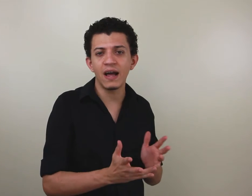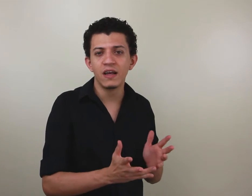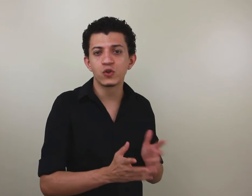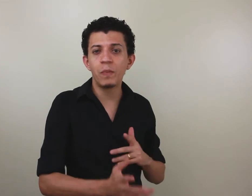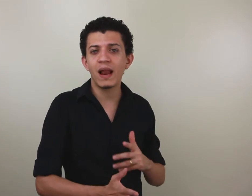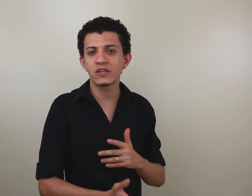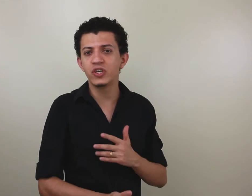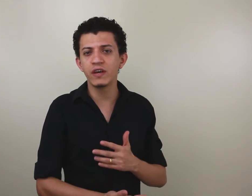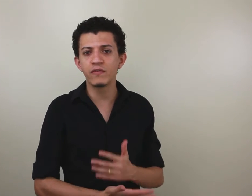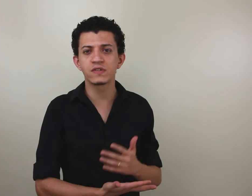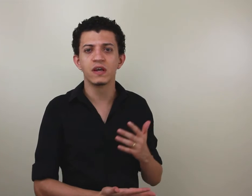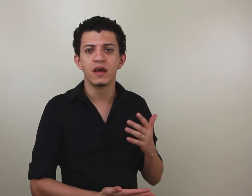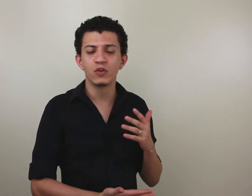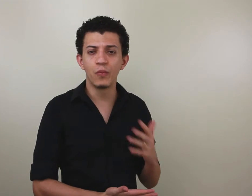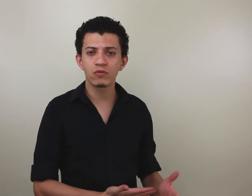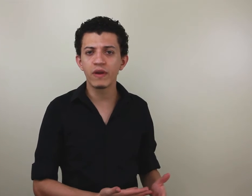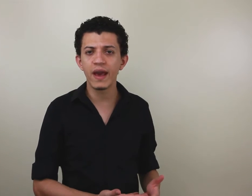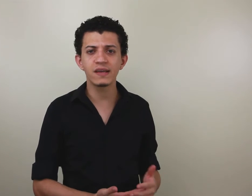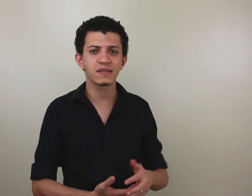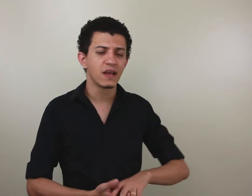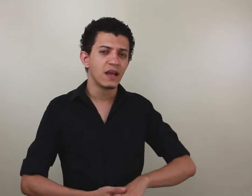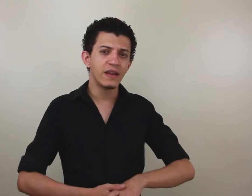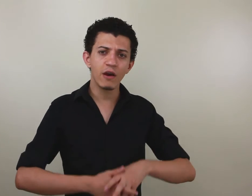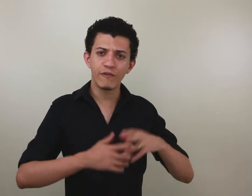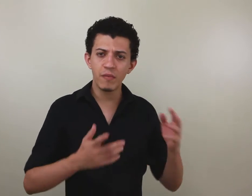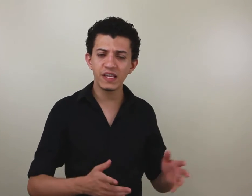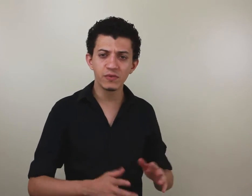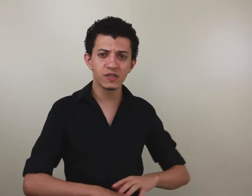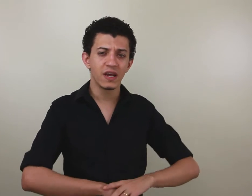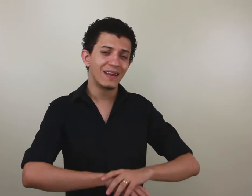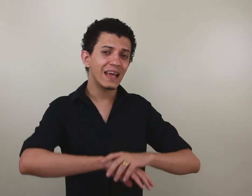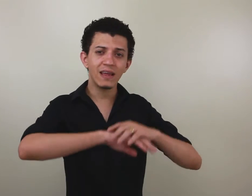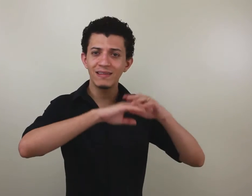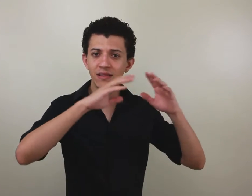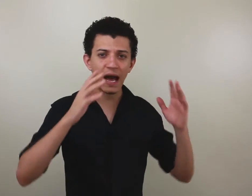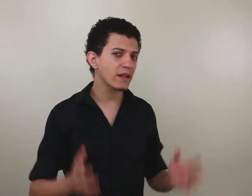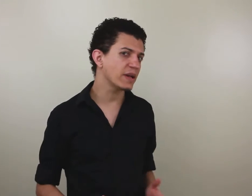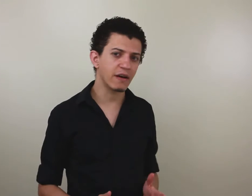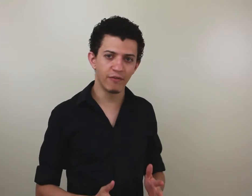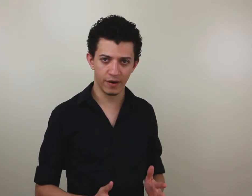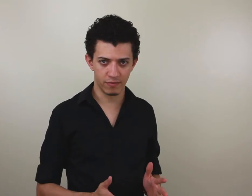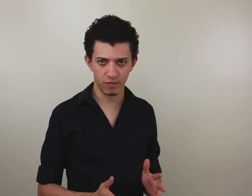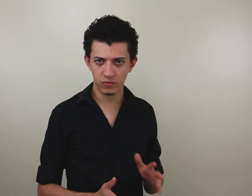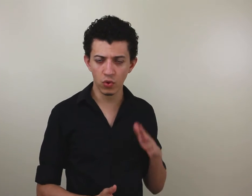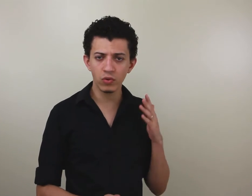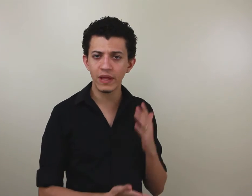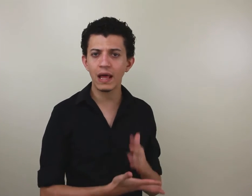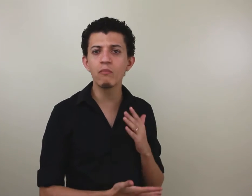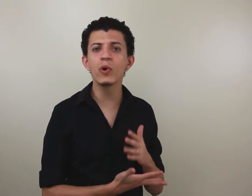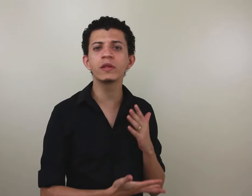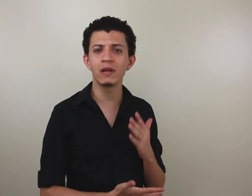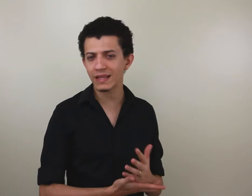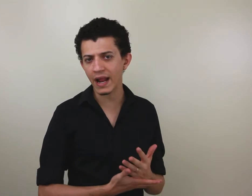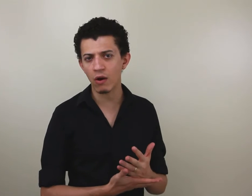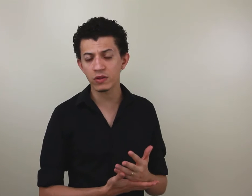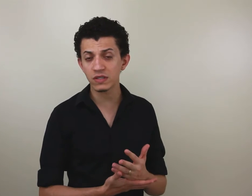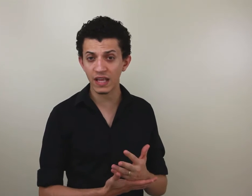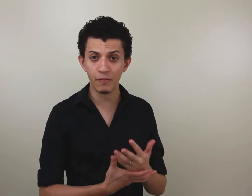superlativos do português, nem eufemismos, nem nada metafórico. Tudo nele é muito literal, então você tem que